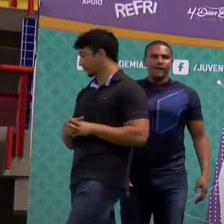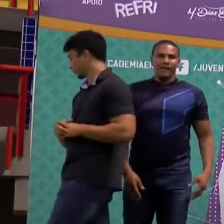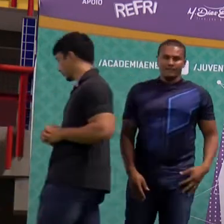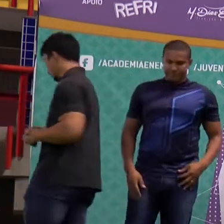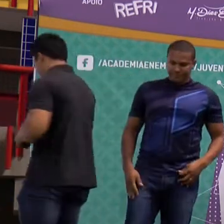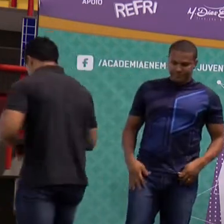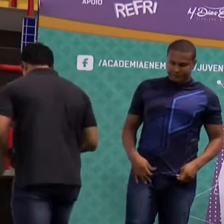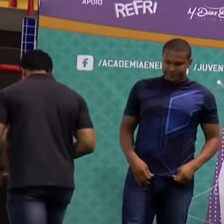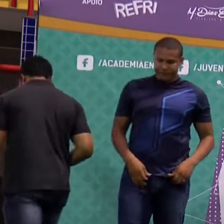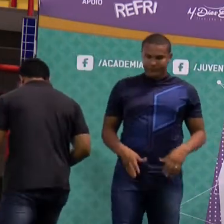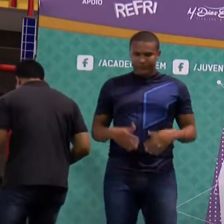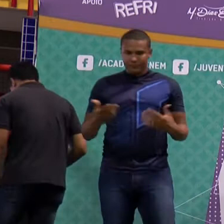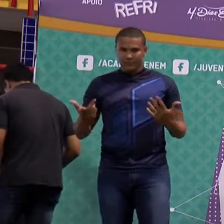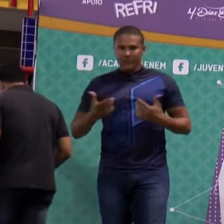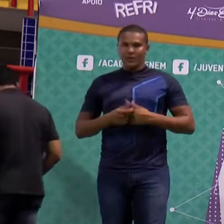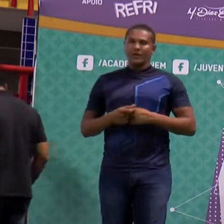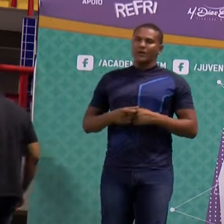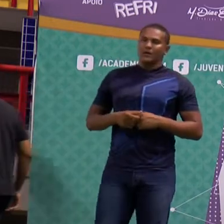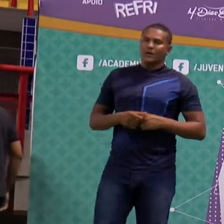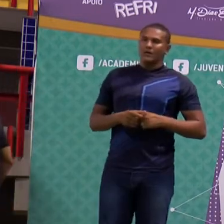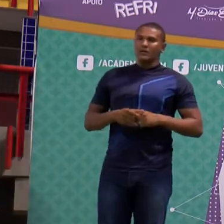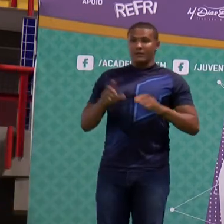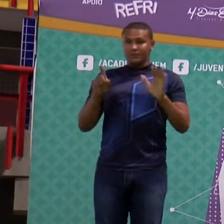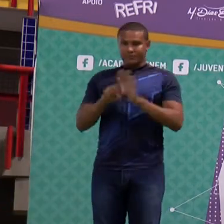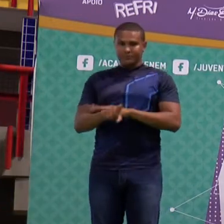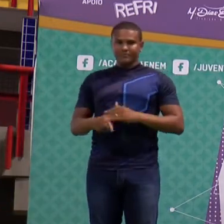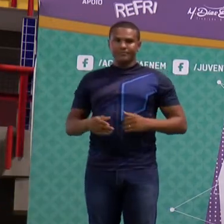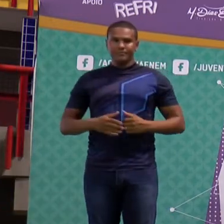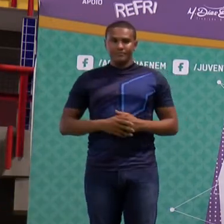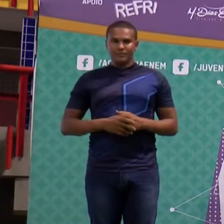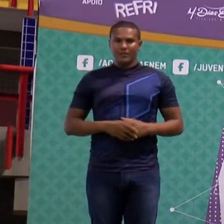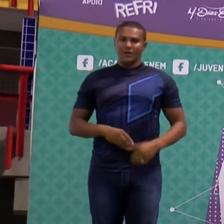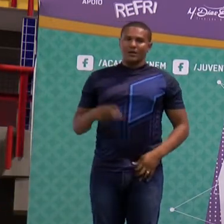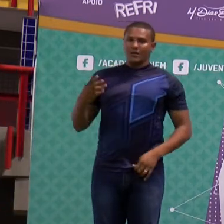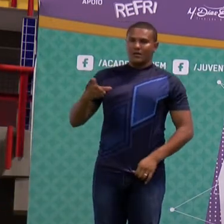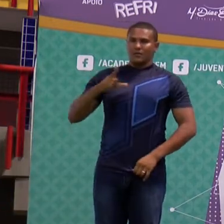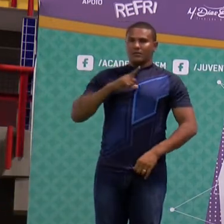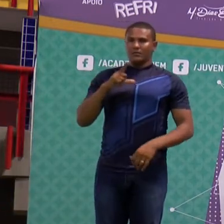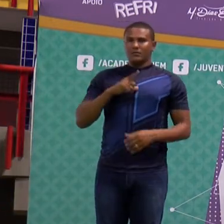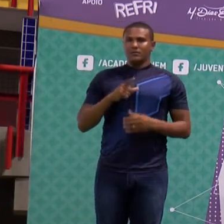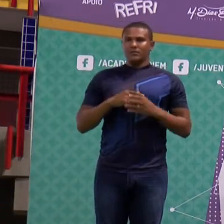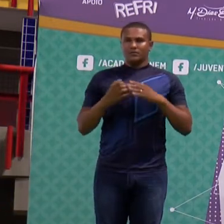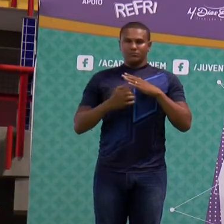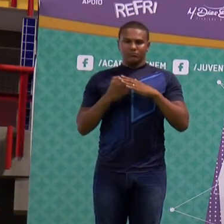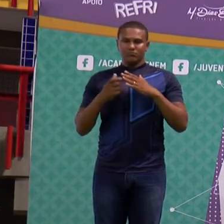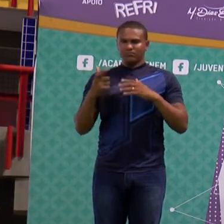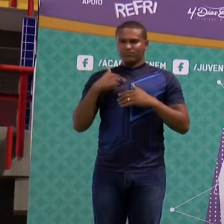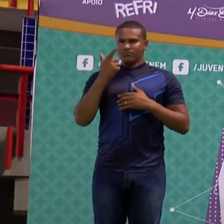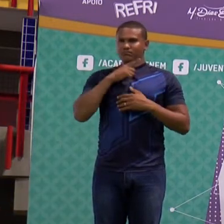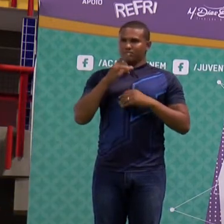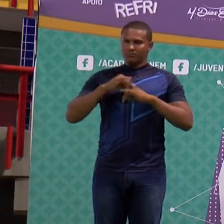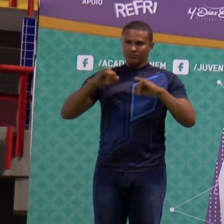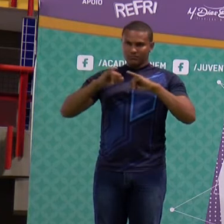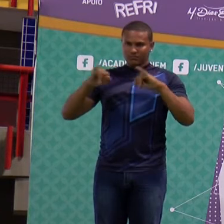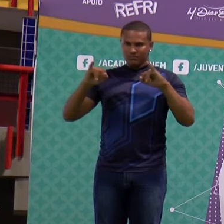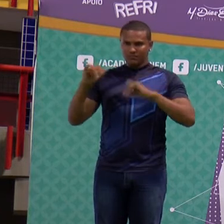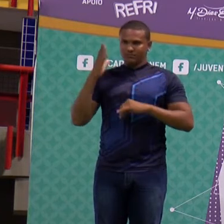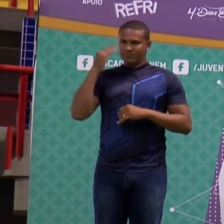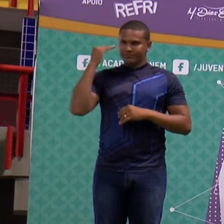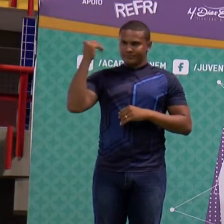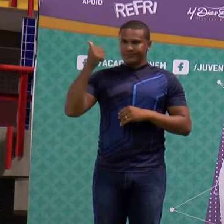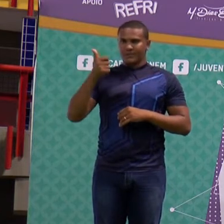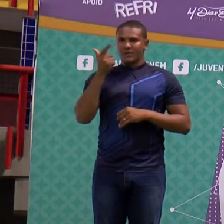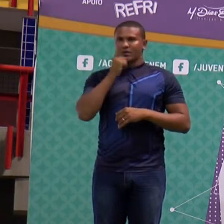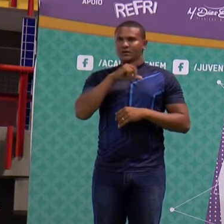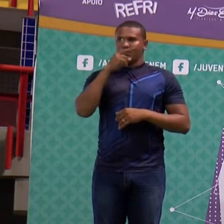vou então te pedir para a gente ir para a nossa questão. A empresa Soundglauser, depois de uma campanha de sucesso, ela ganhou o dobro da quantia